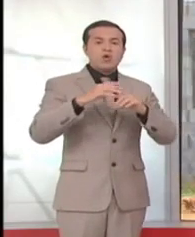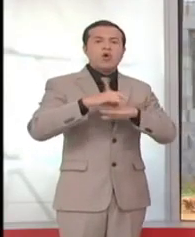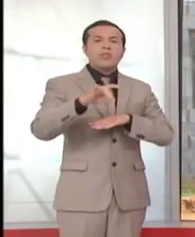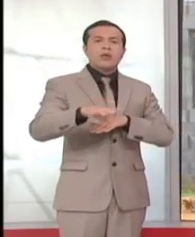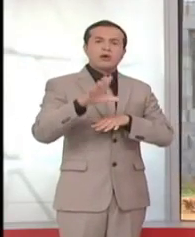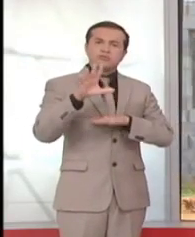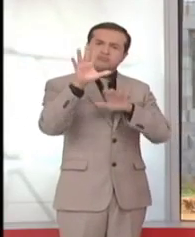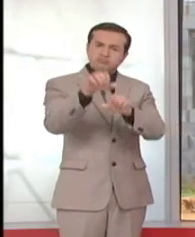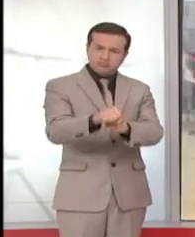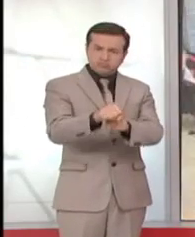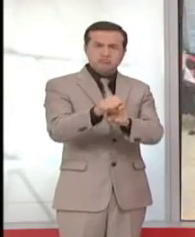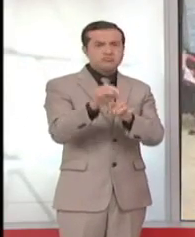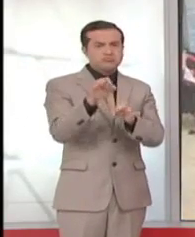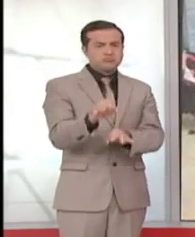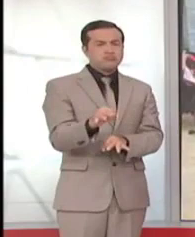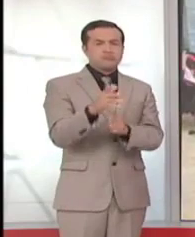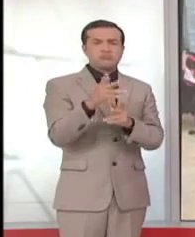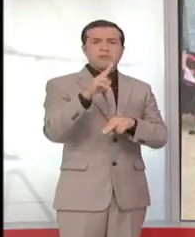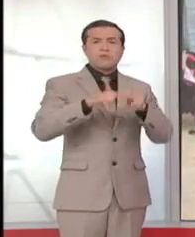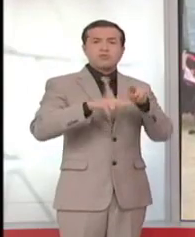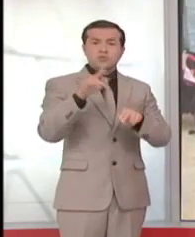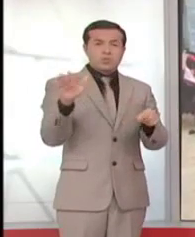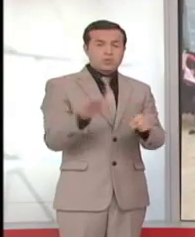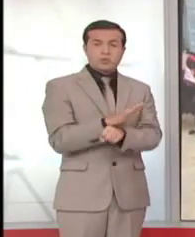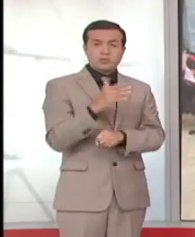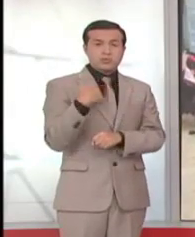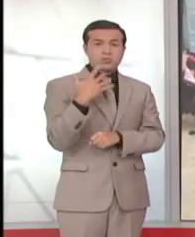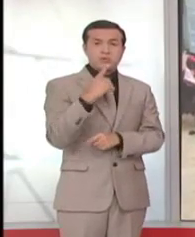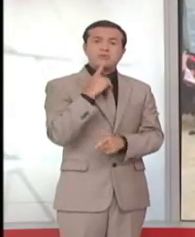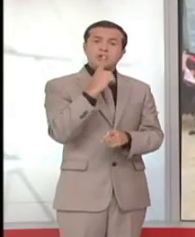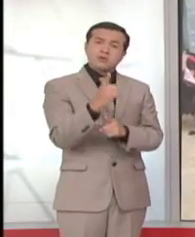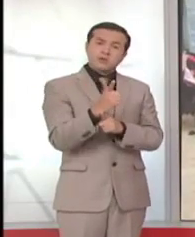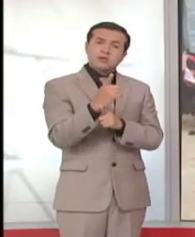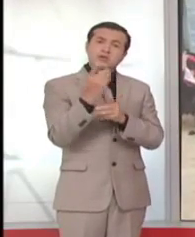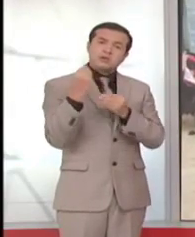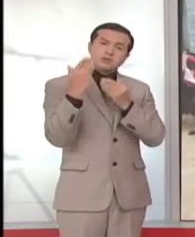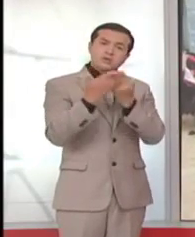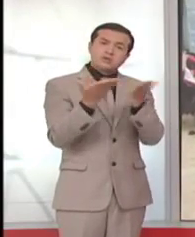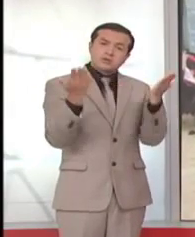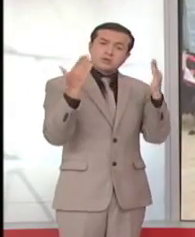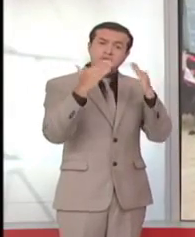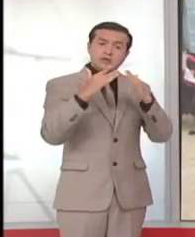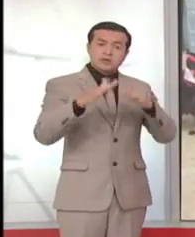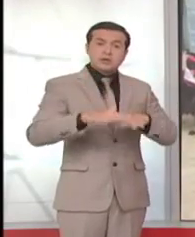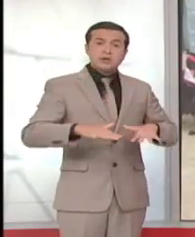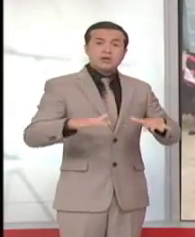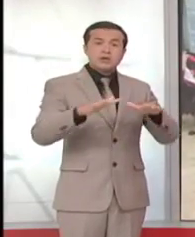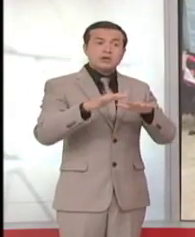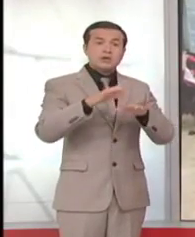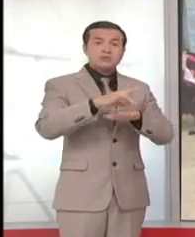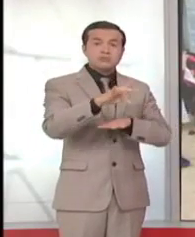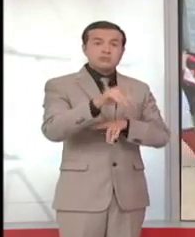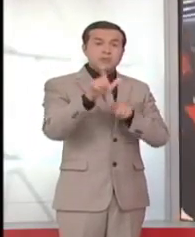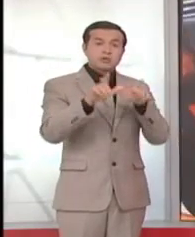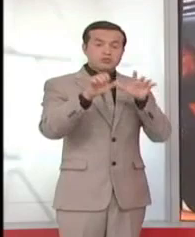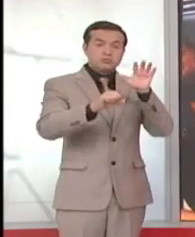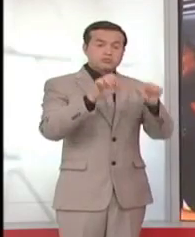construir. Aquí decíamos, digamos, esta cuestión de la vivienda que han dejado abandonado y se apoderaron a la gente adentrada. La aspiración es